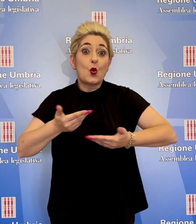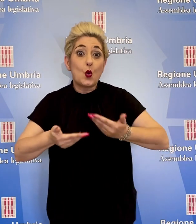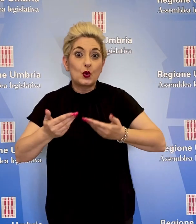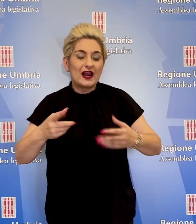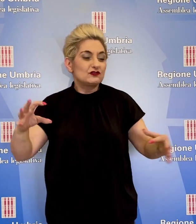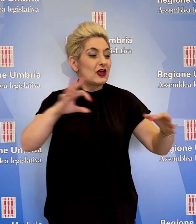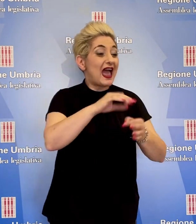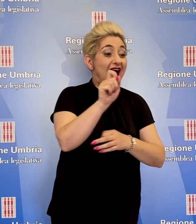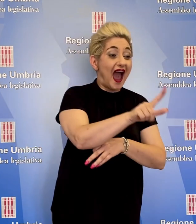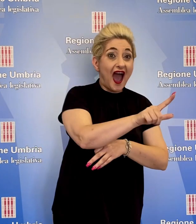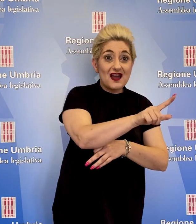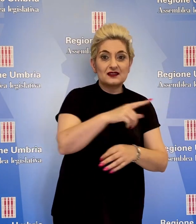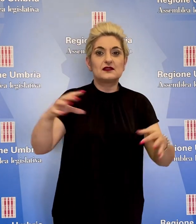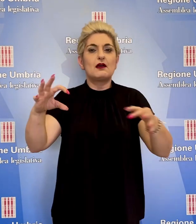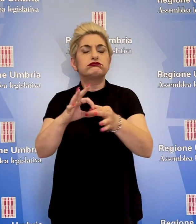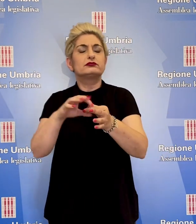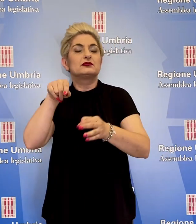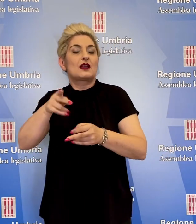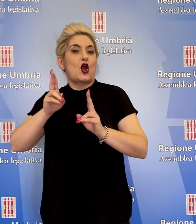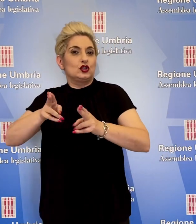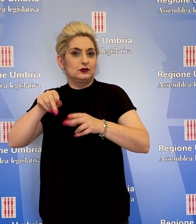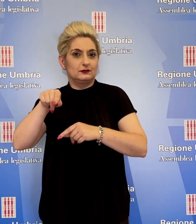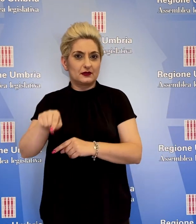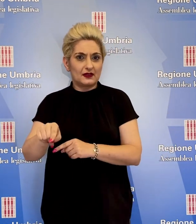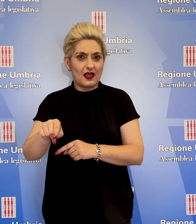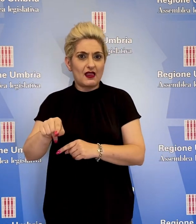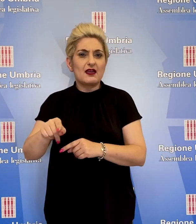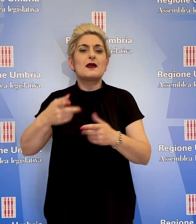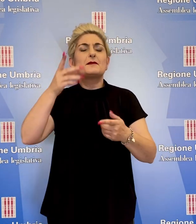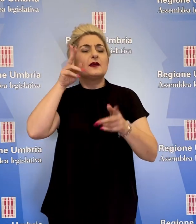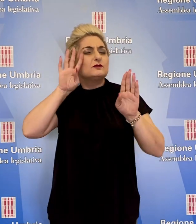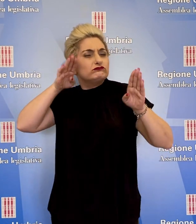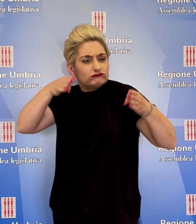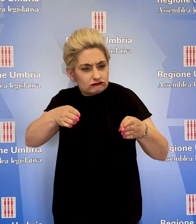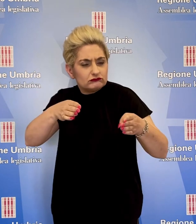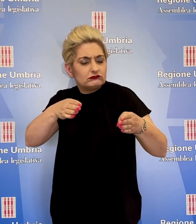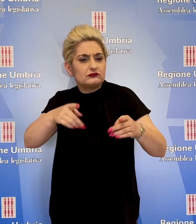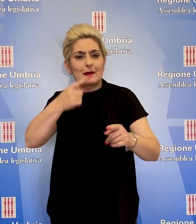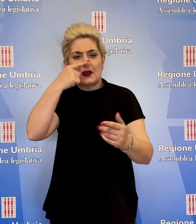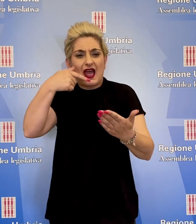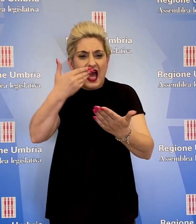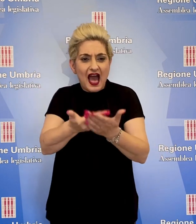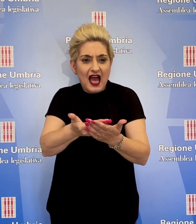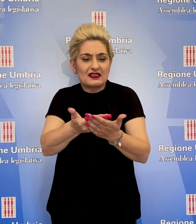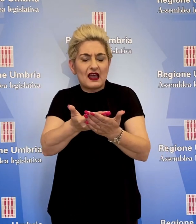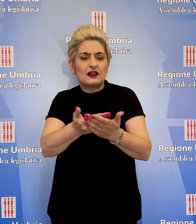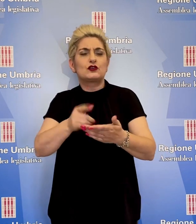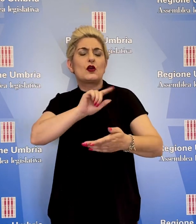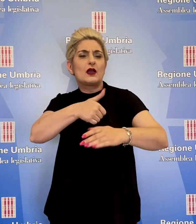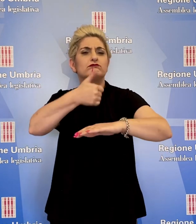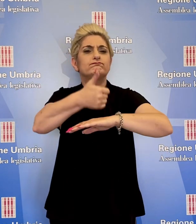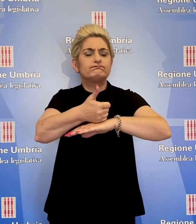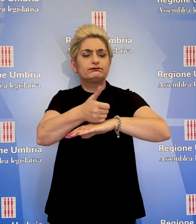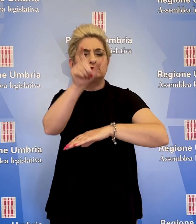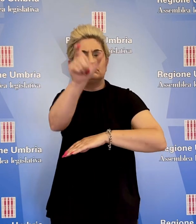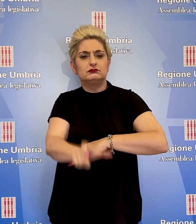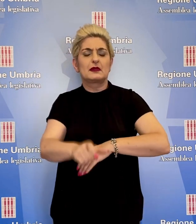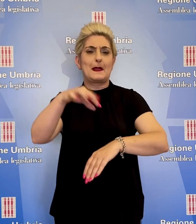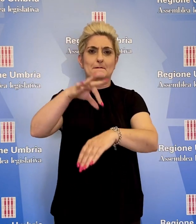territoriale ed ospedaliera, con particolare attenzione al tema della propriatezza della centralizzazione del paziente.